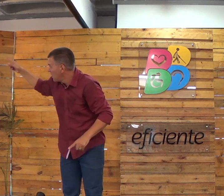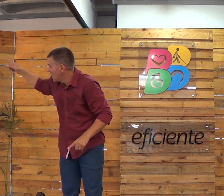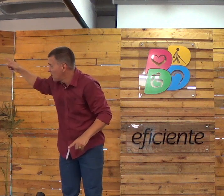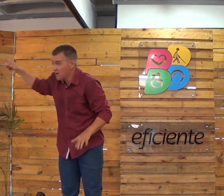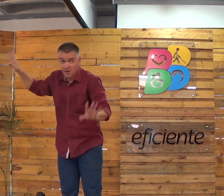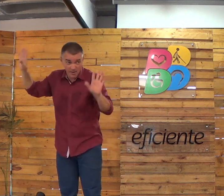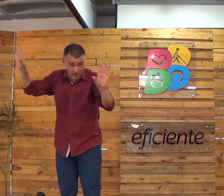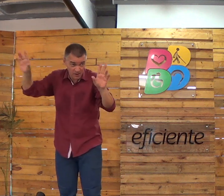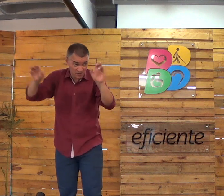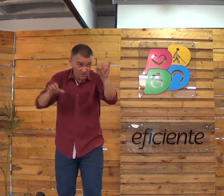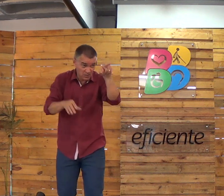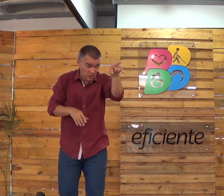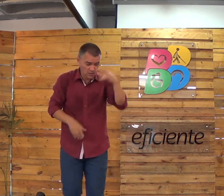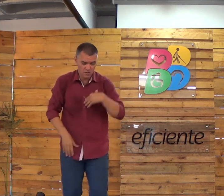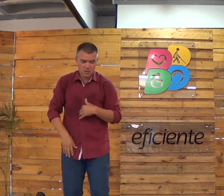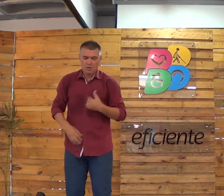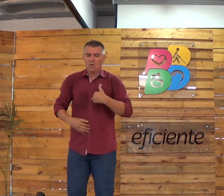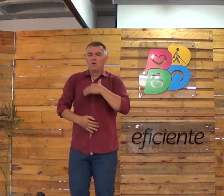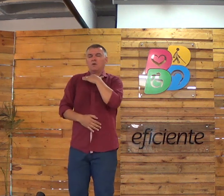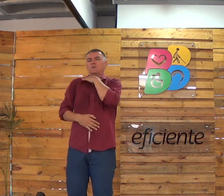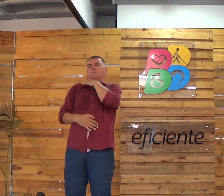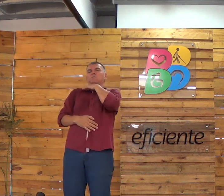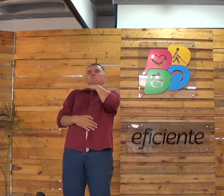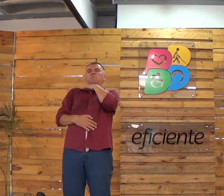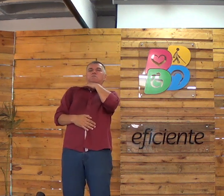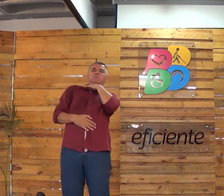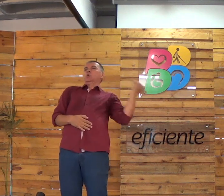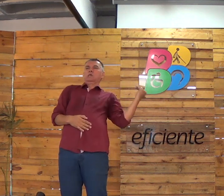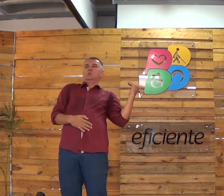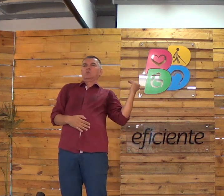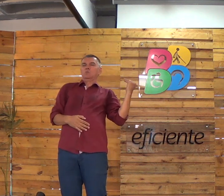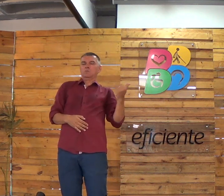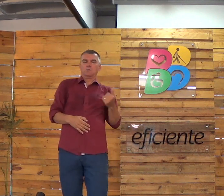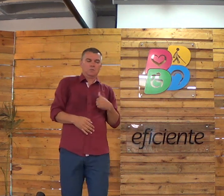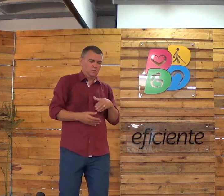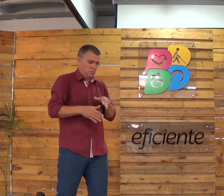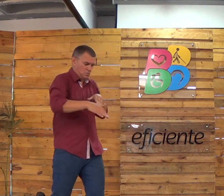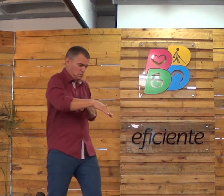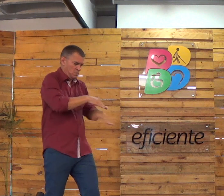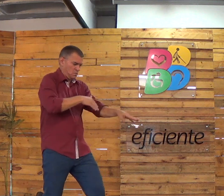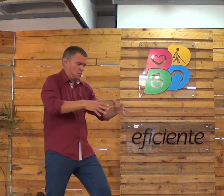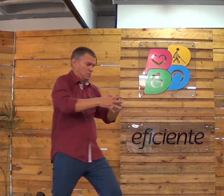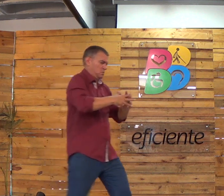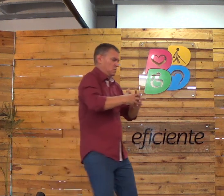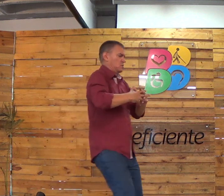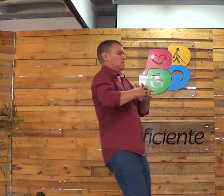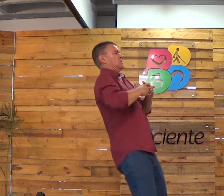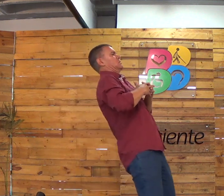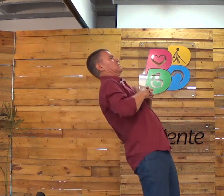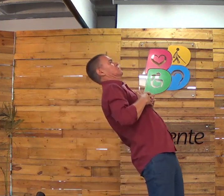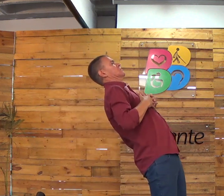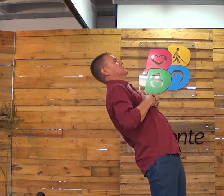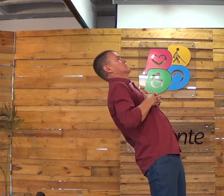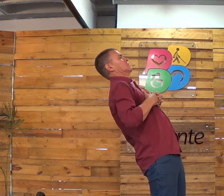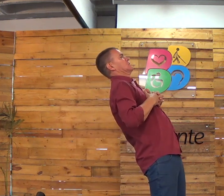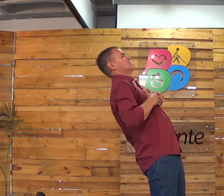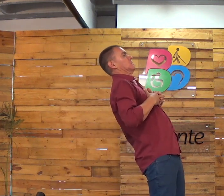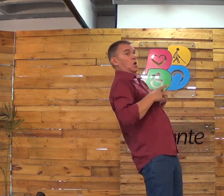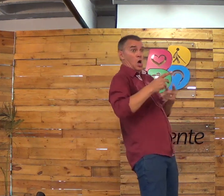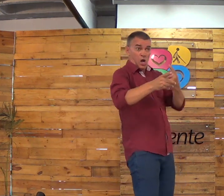Tem ali também a palavra viver. A hora bem, a palavra viver. Você morre. É sepultado, né? Com o